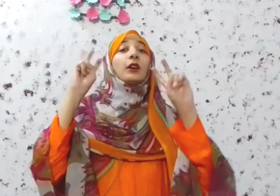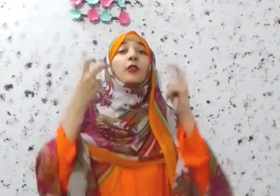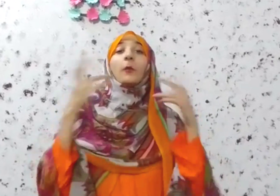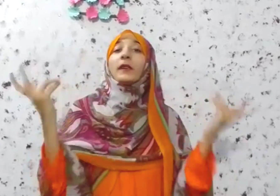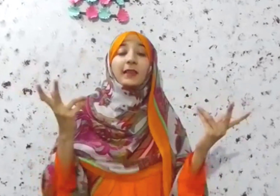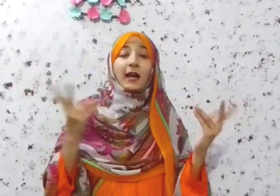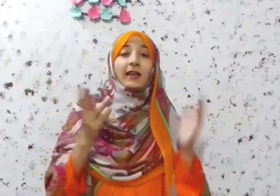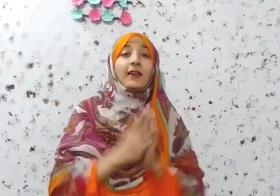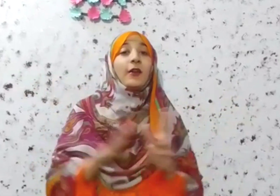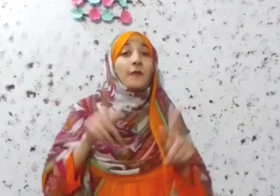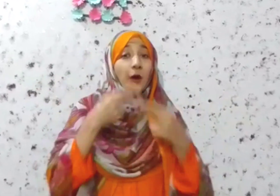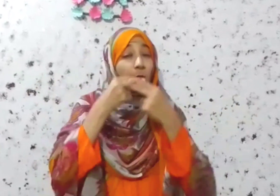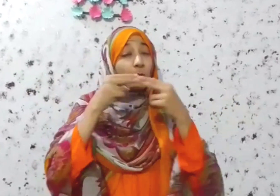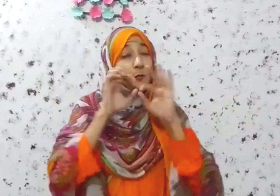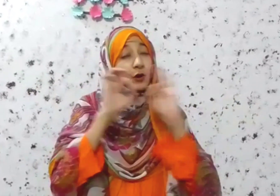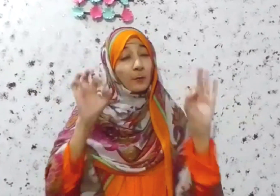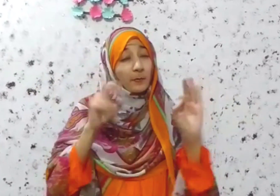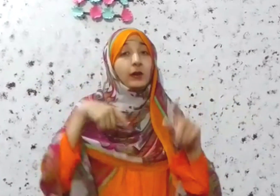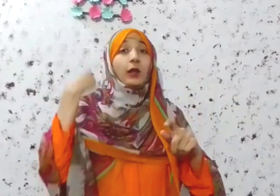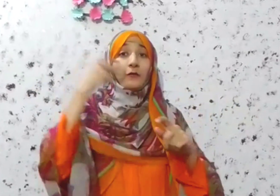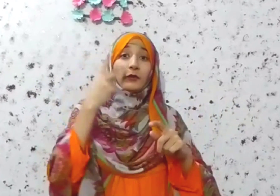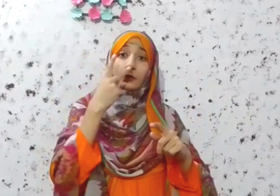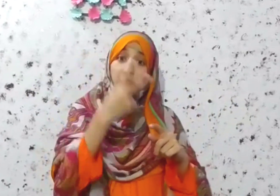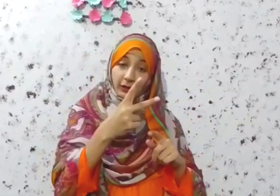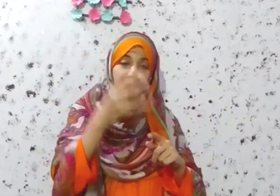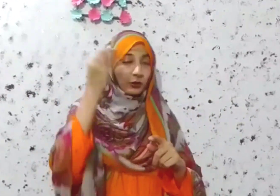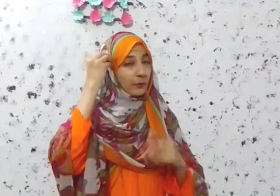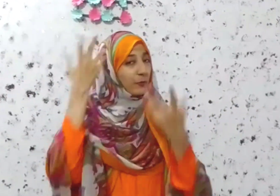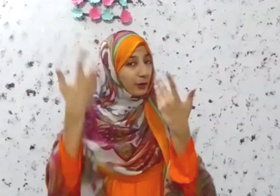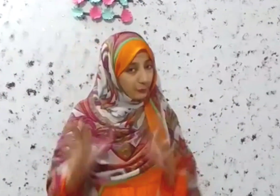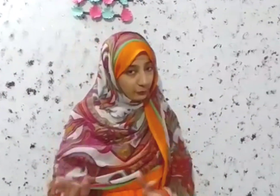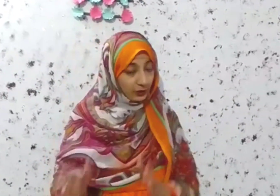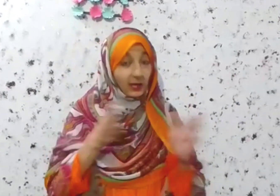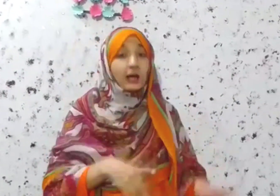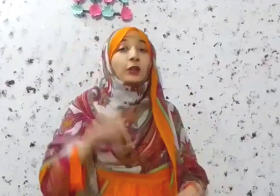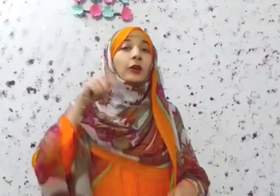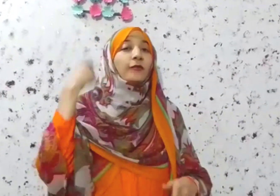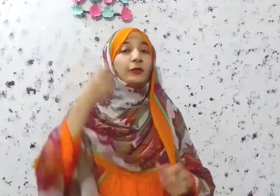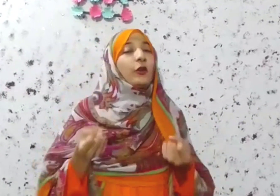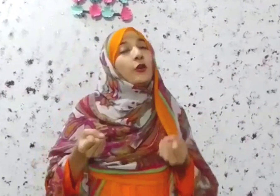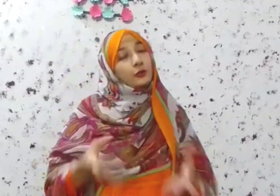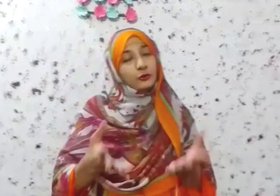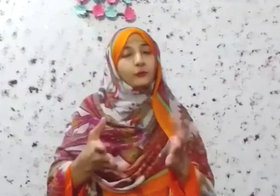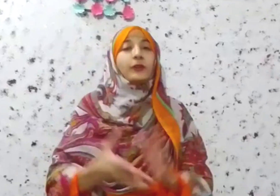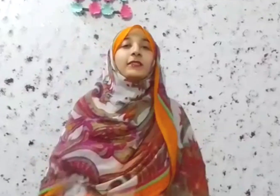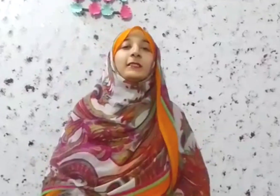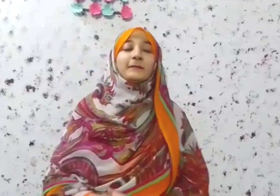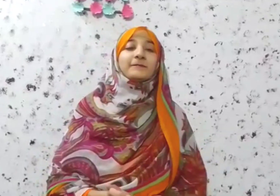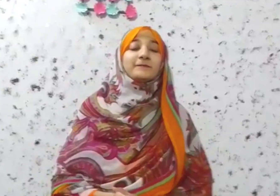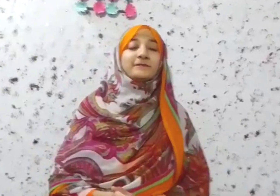का टॉपिक क्या है वा मुकम्मल वीडियो देल में तो आको मादूर बोजारगा तो हम वीडियो शुरू करते हैं